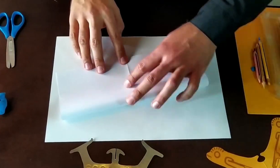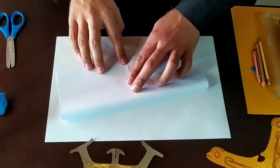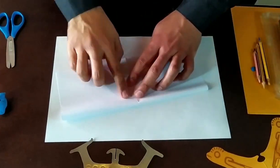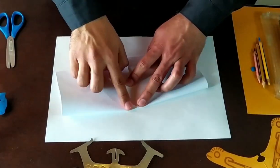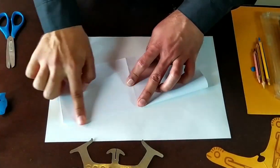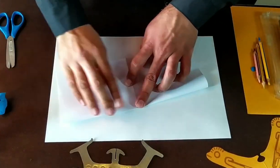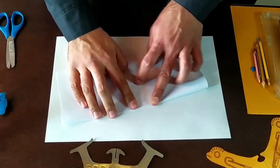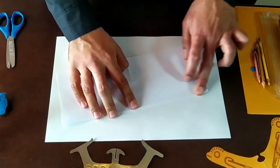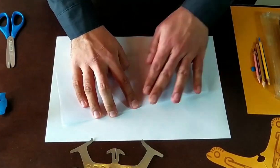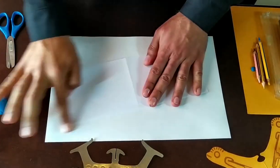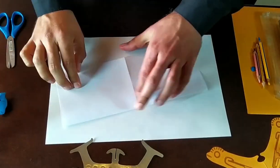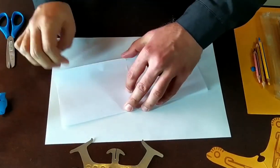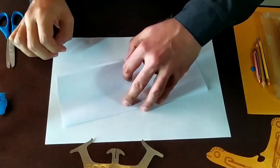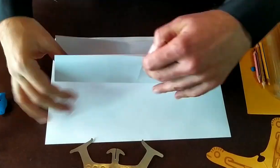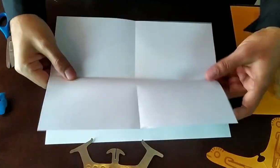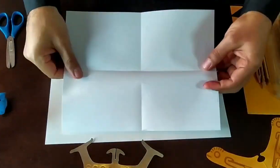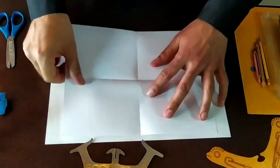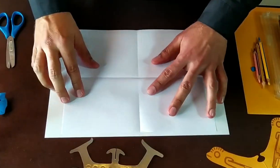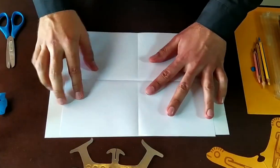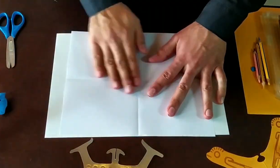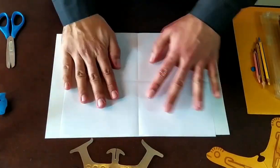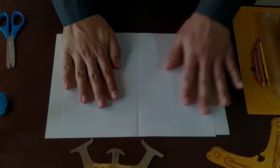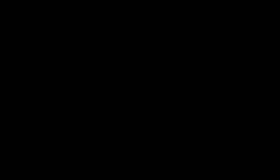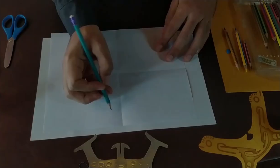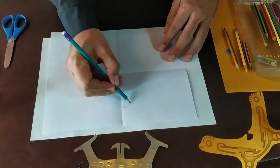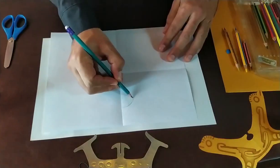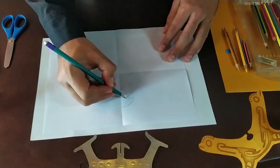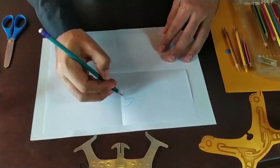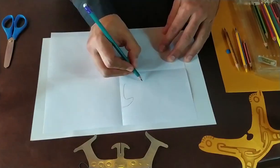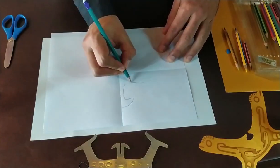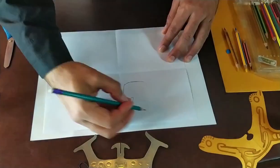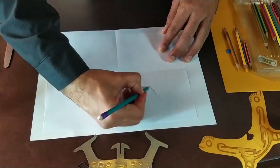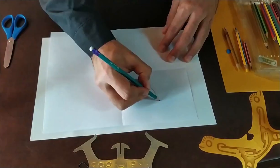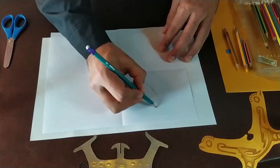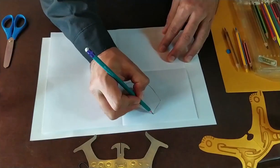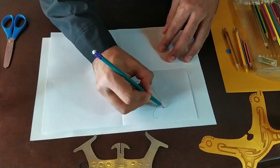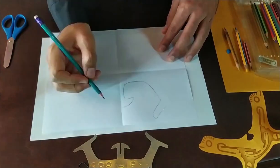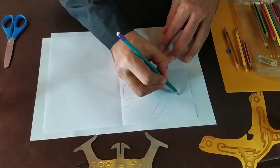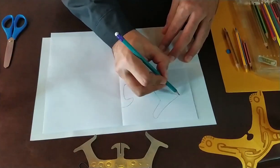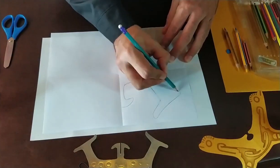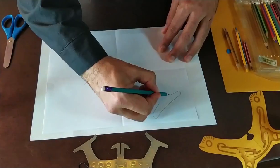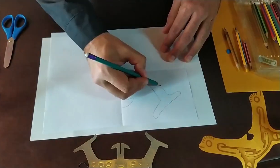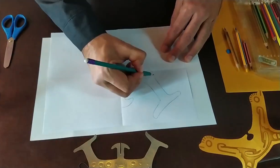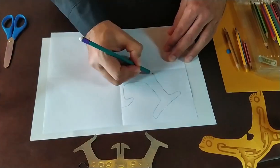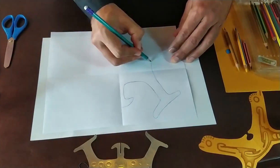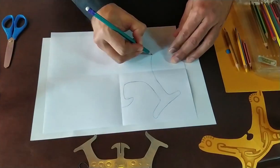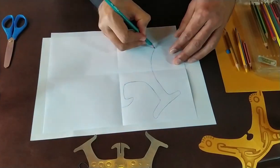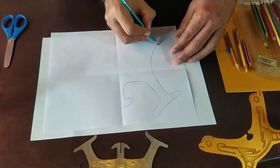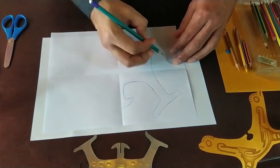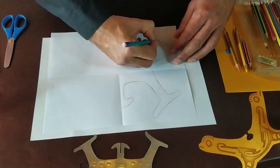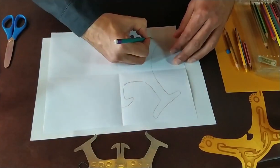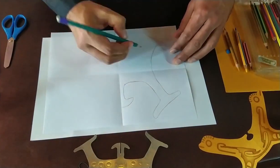ejes, vertical y horizontal, nos servirán de referencia. Dibujaremos un solo lado.